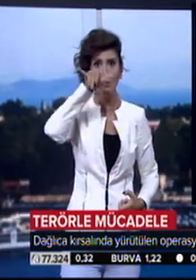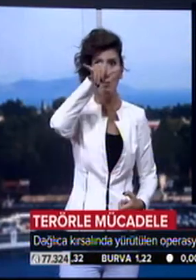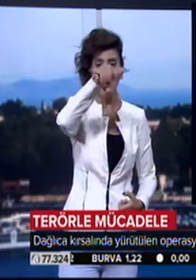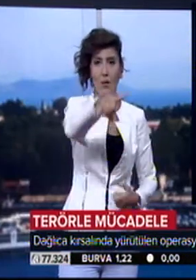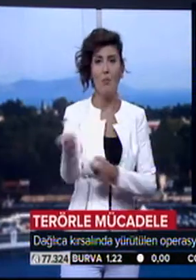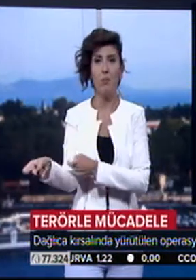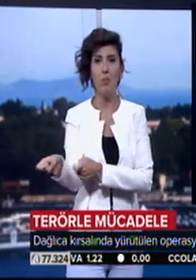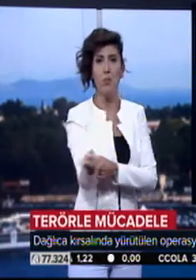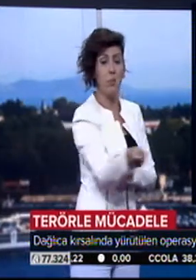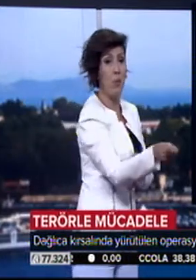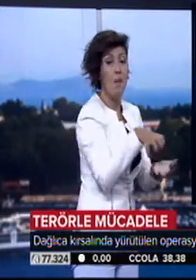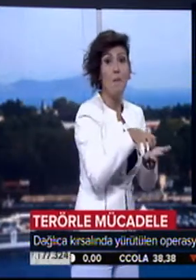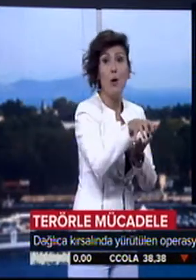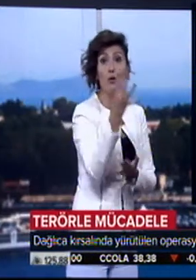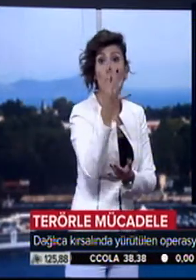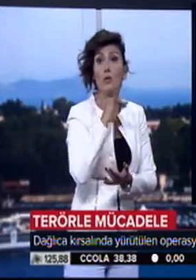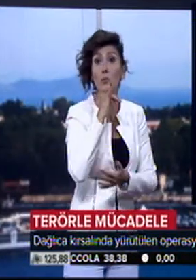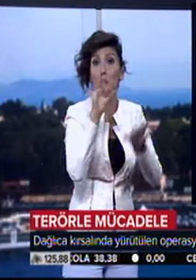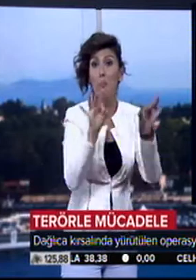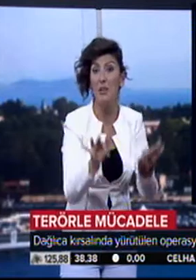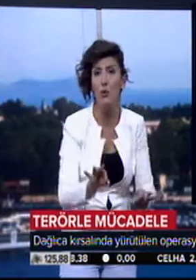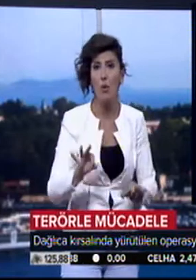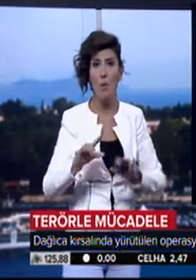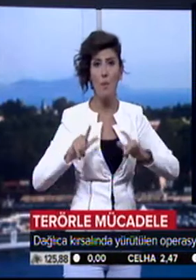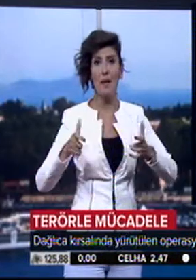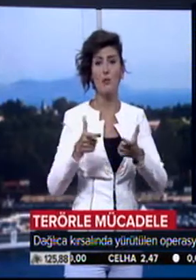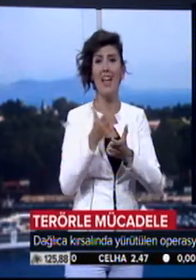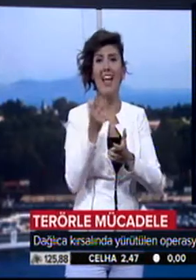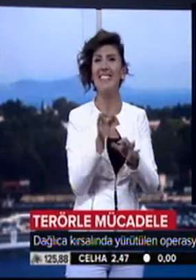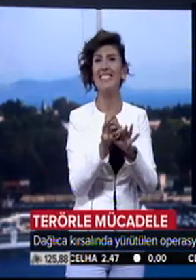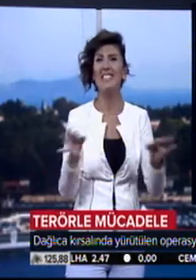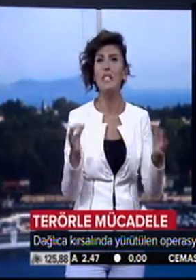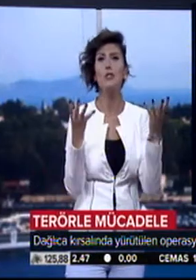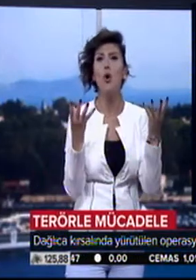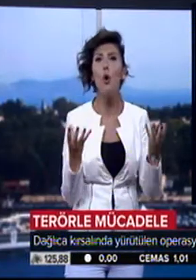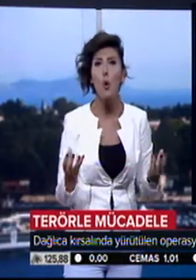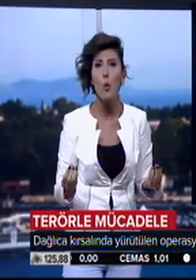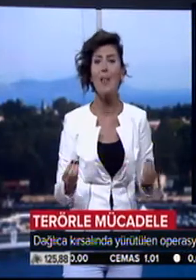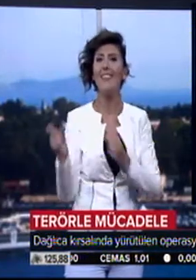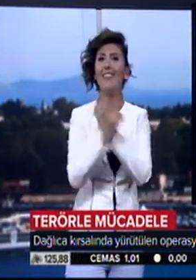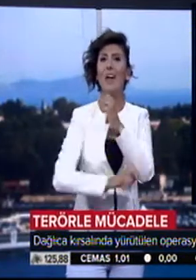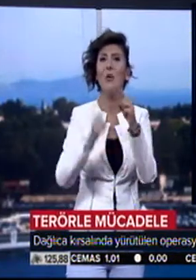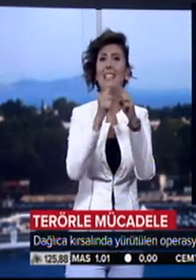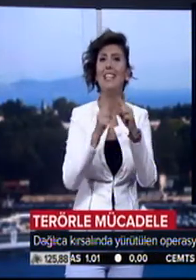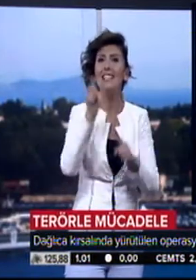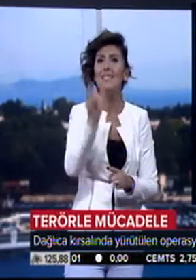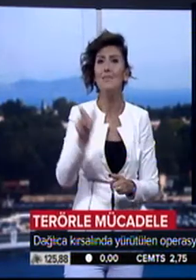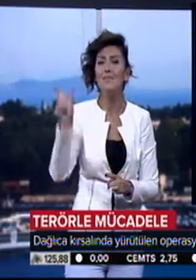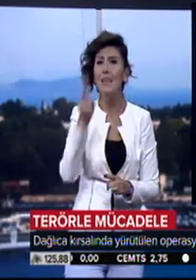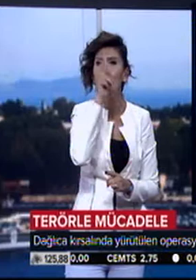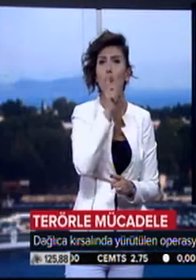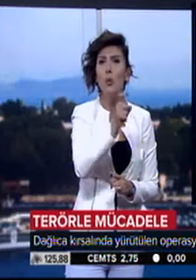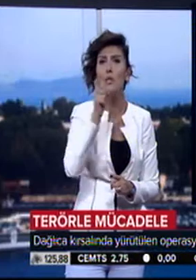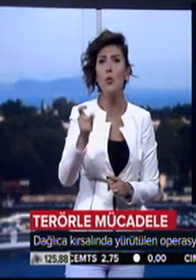ateş altına alındı. Bölgede 4 Ağustos'ta başlayan operasyonlarda etkisiz hale getirilen terörist sayısı 299